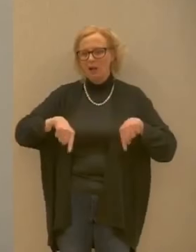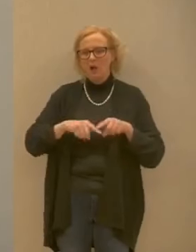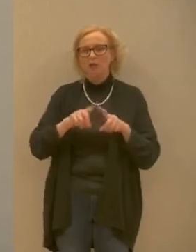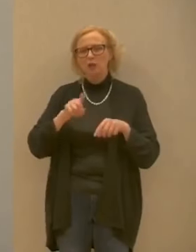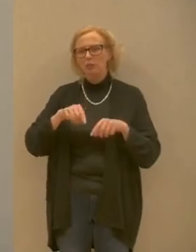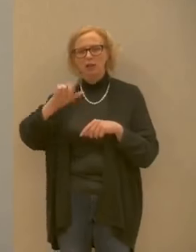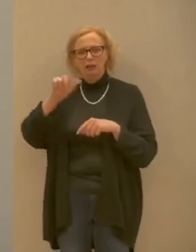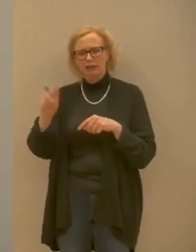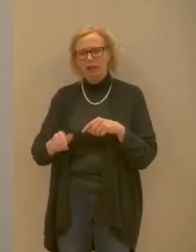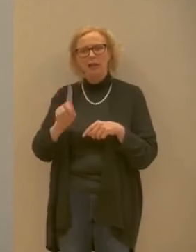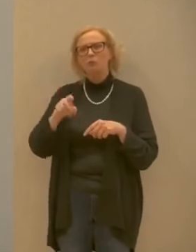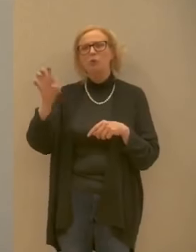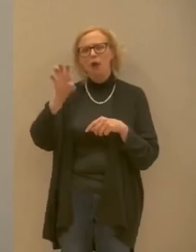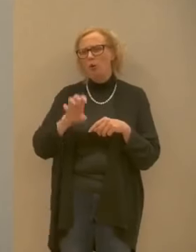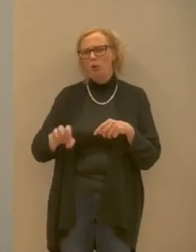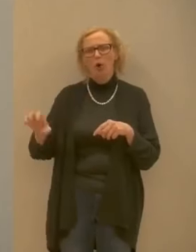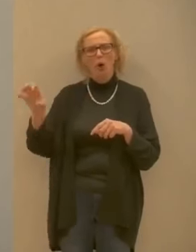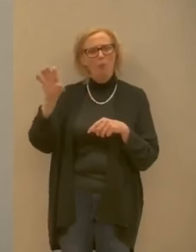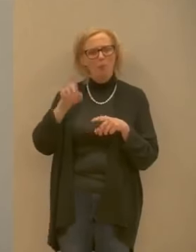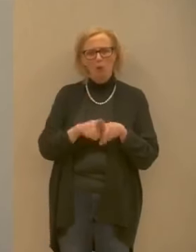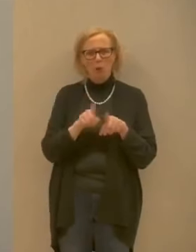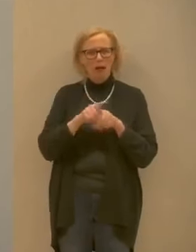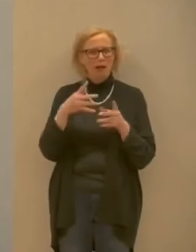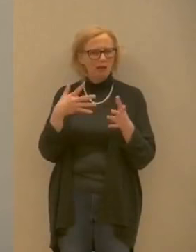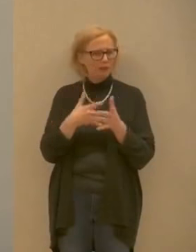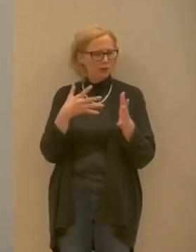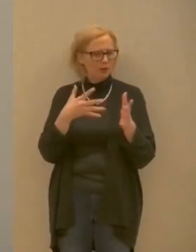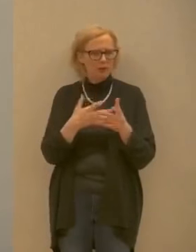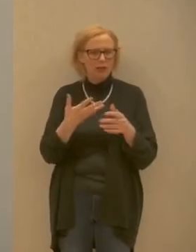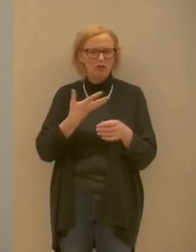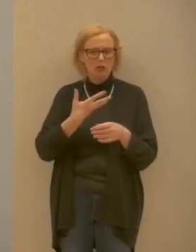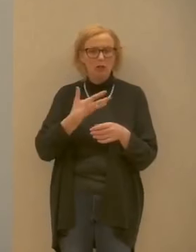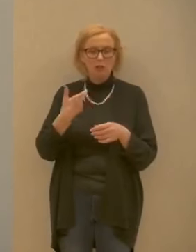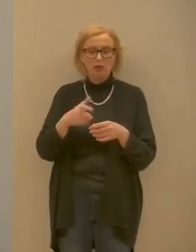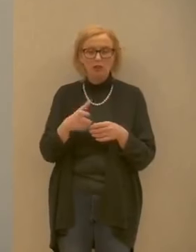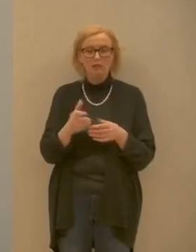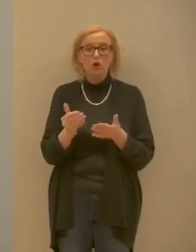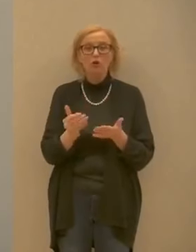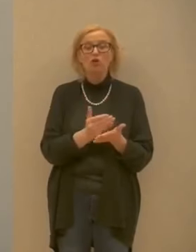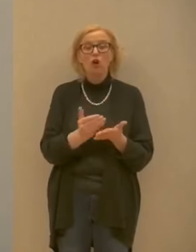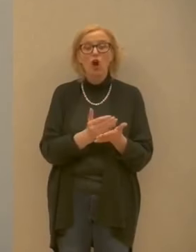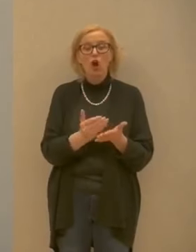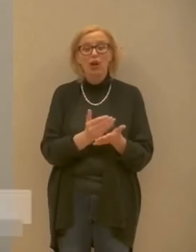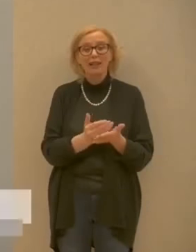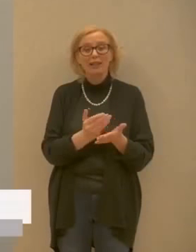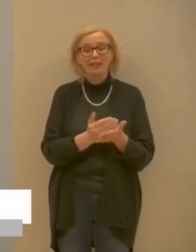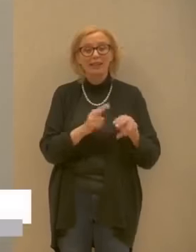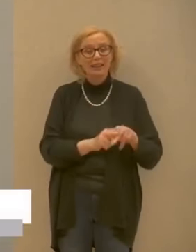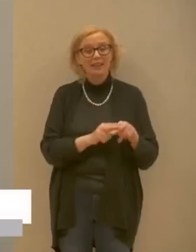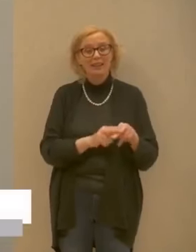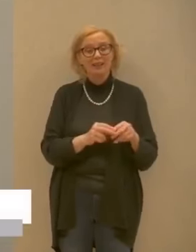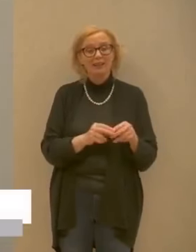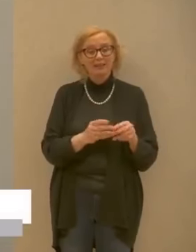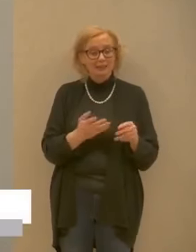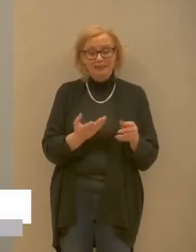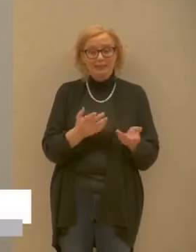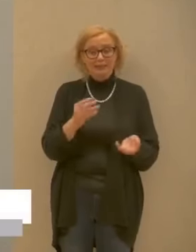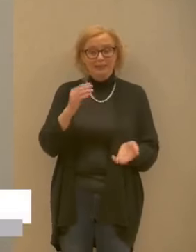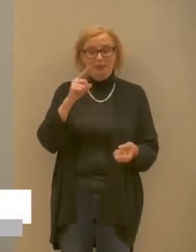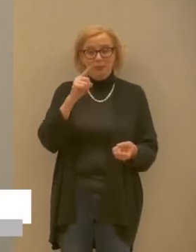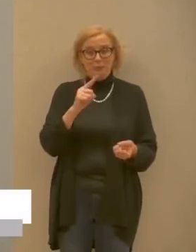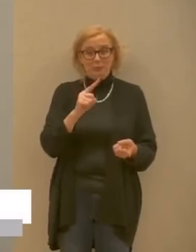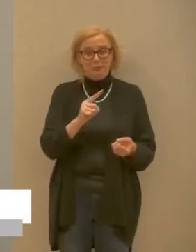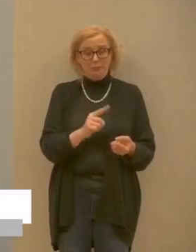non per l'Europa noi abbiamo delle scorte limitate come tutti cerchiamo di darci delle priorità ovviamente l